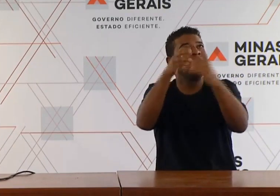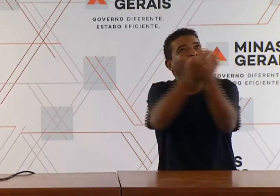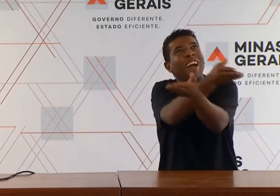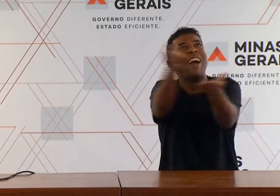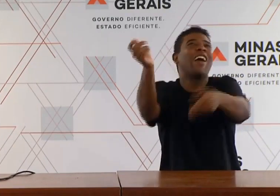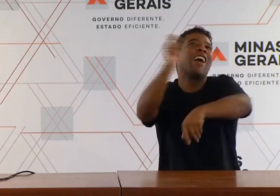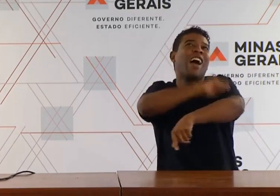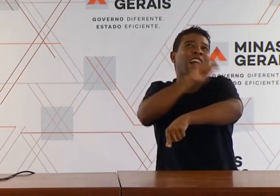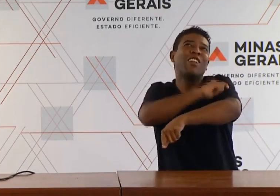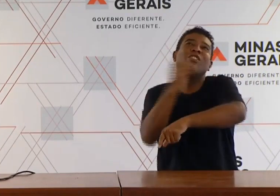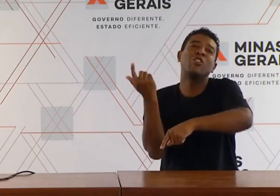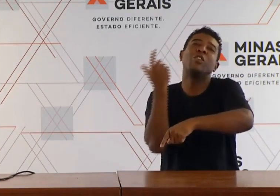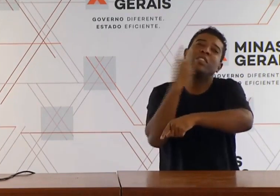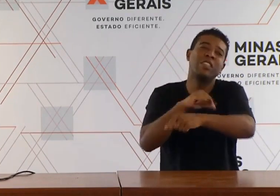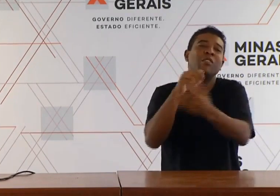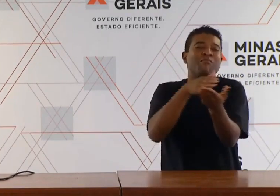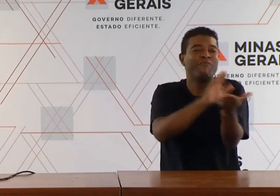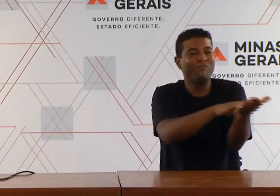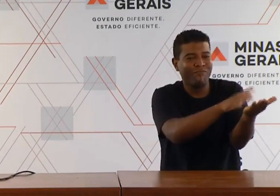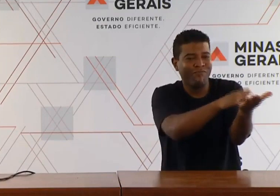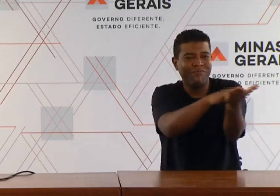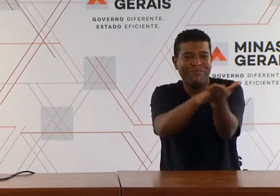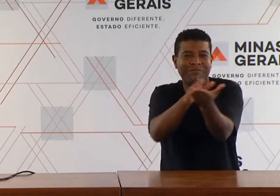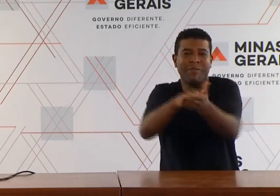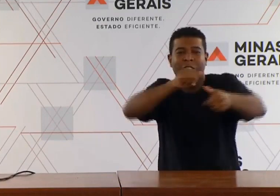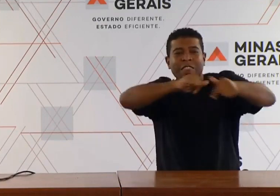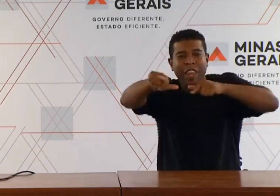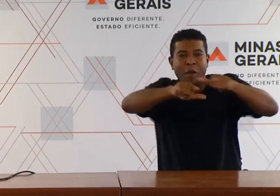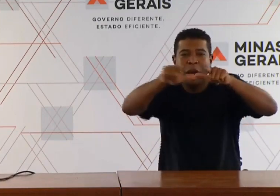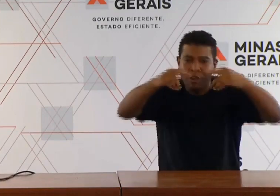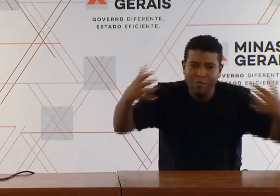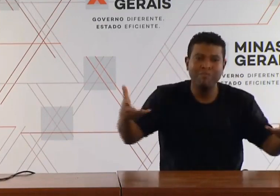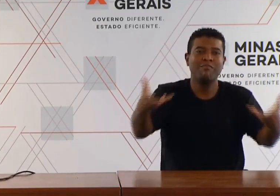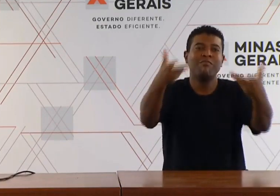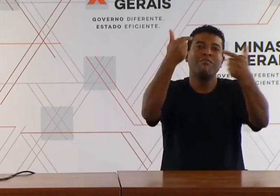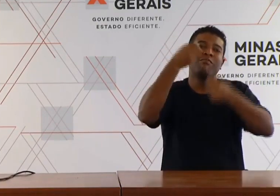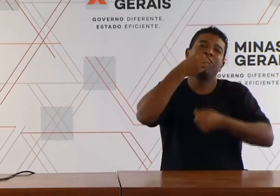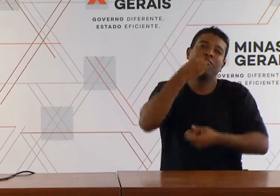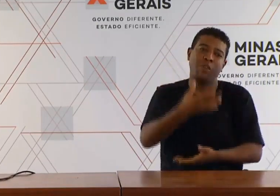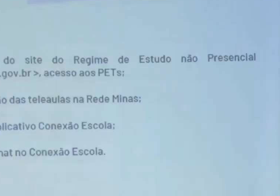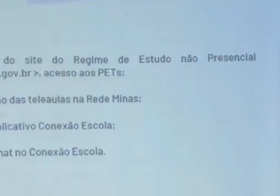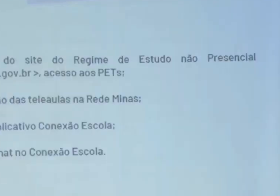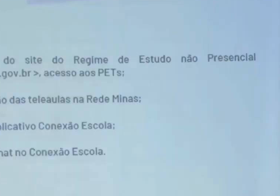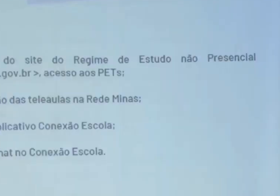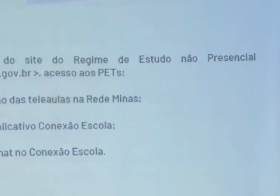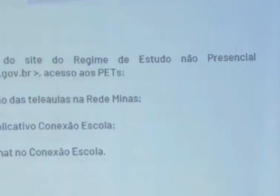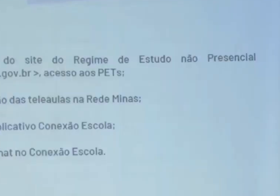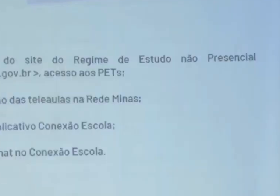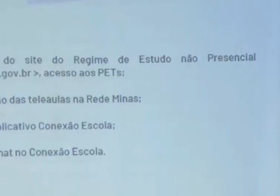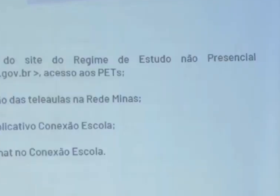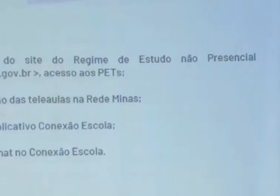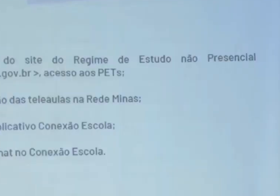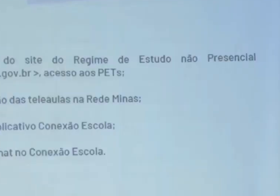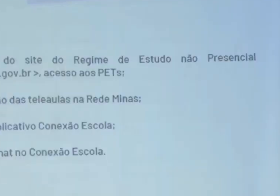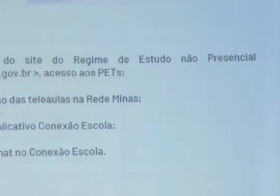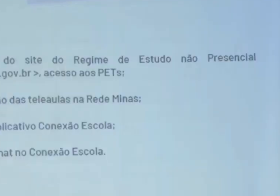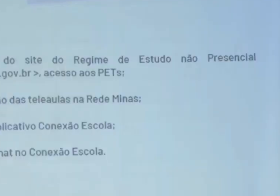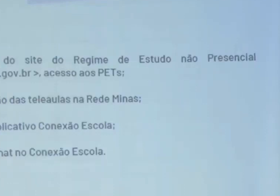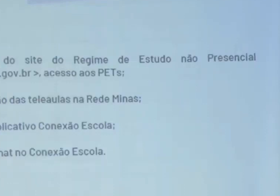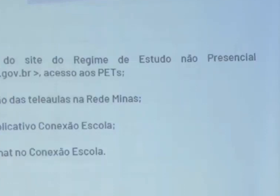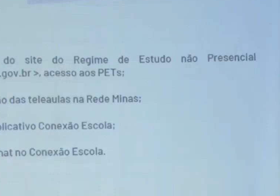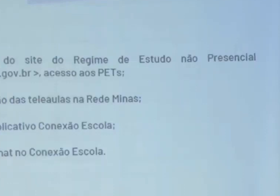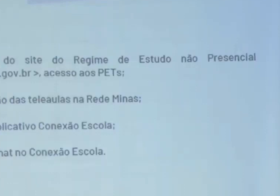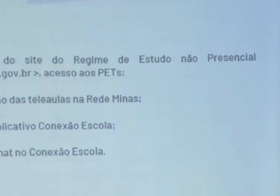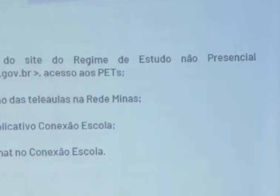alunos e parabenizar. O trabalho está muito, muito legal. Esse cronograma, então, resume o que eu falei. Ontem foi